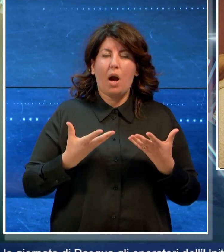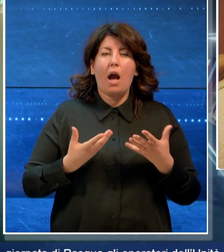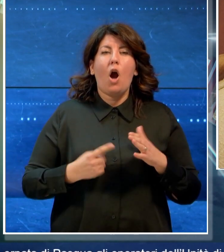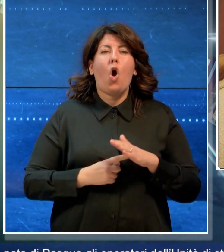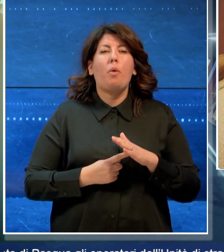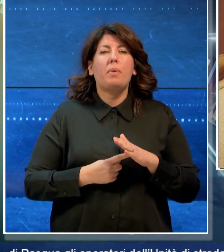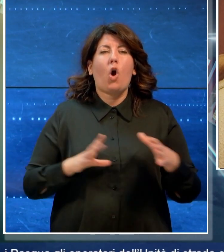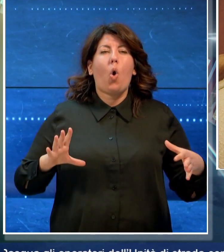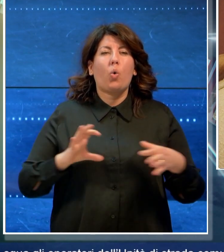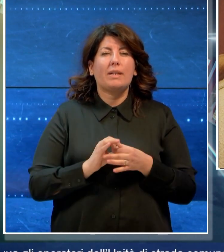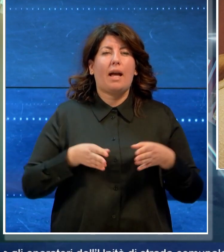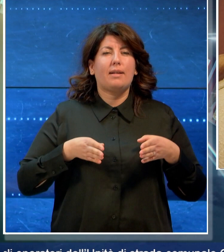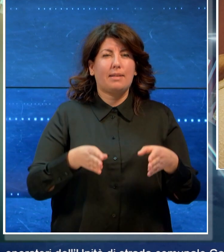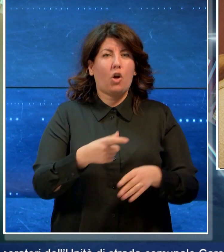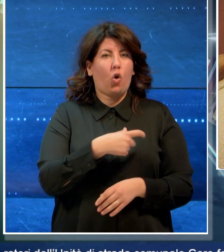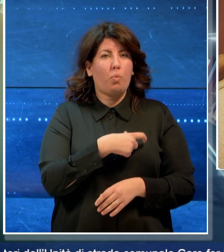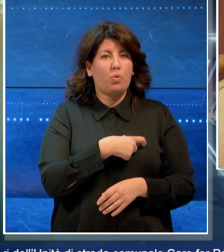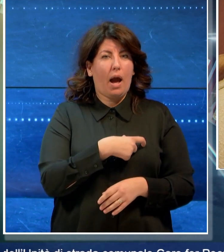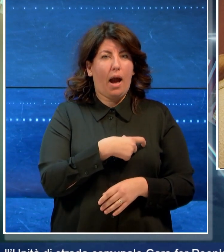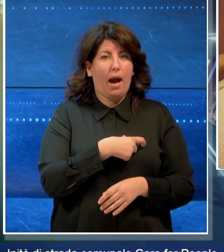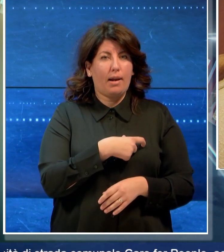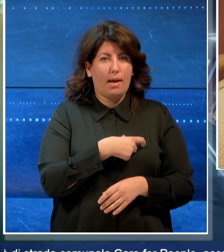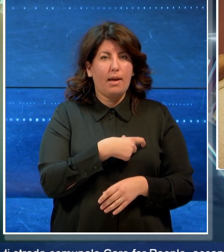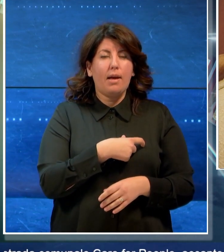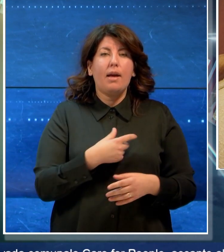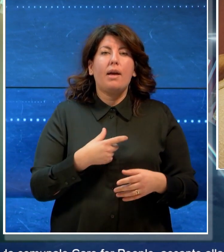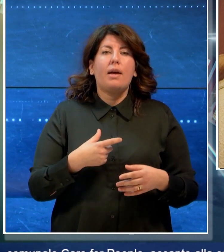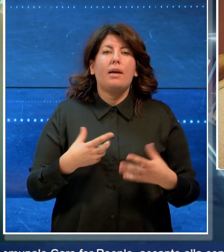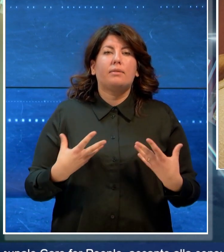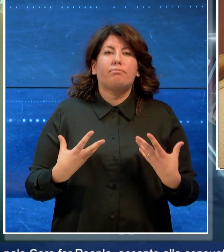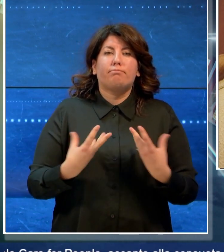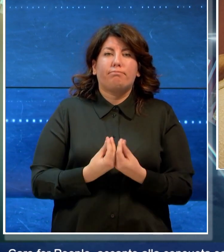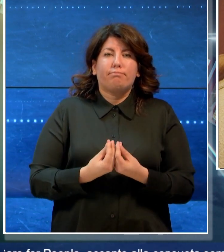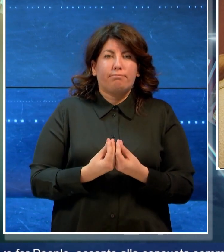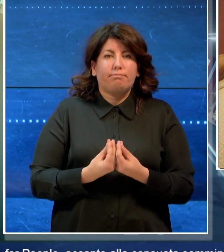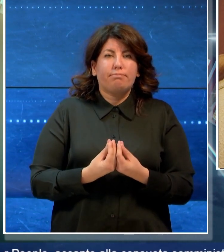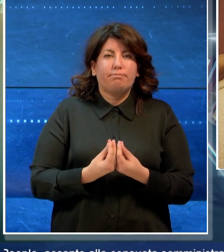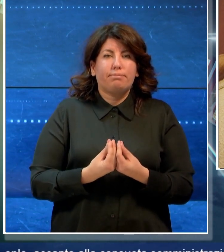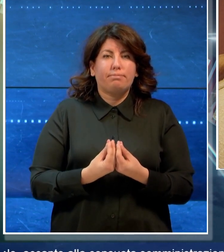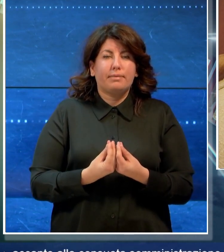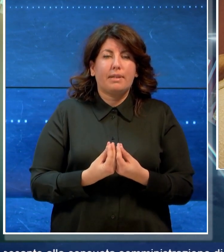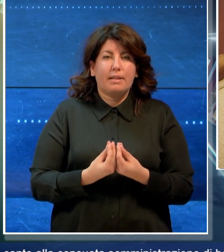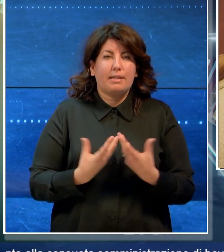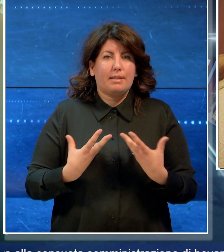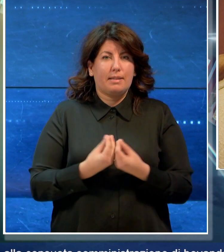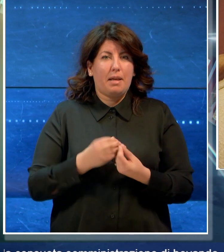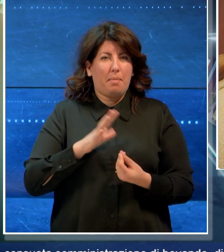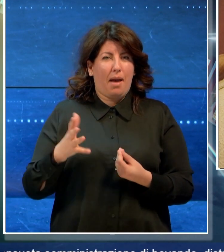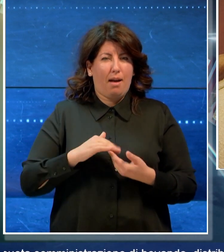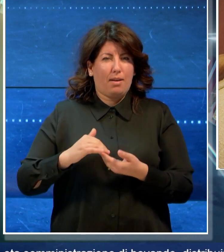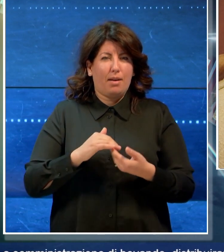strada comunale, accanto alla consueta somministrazione di bevande,